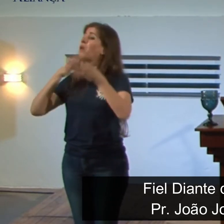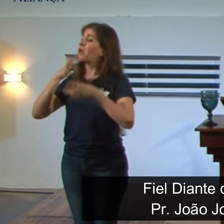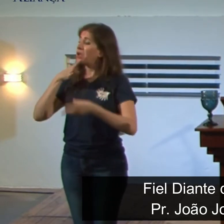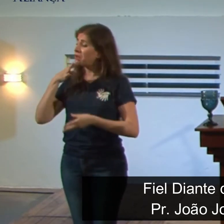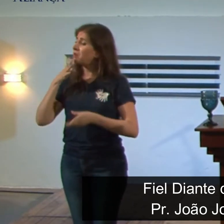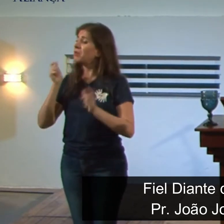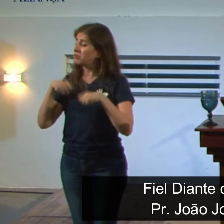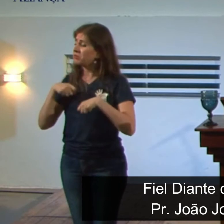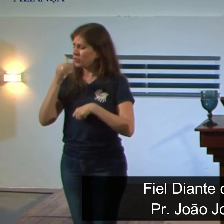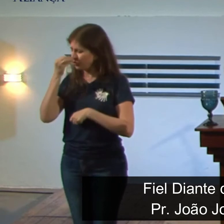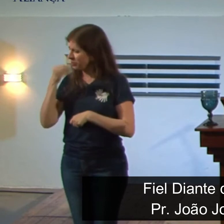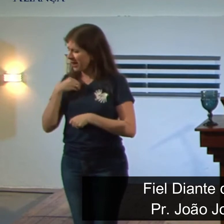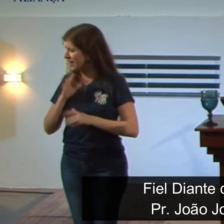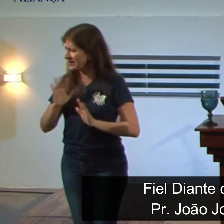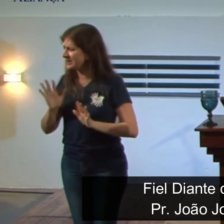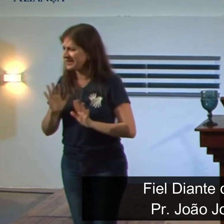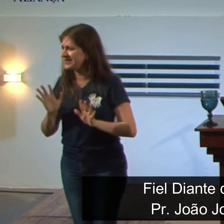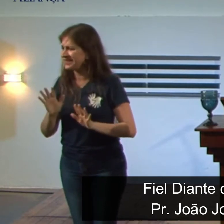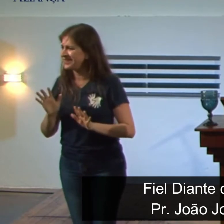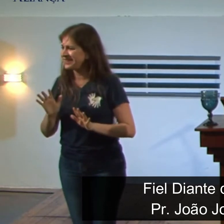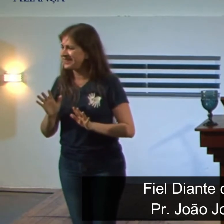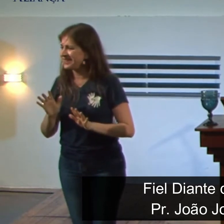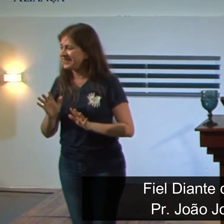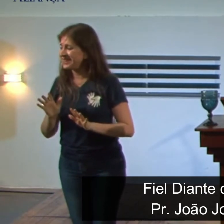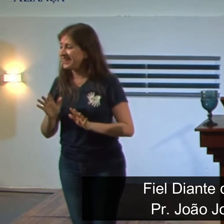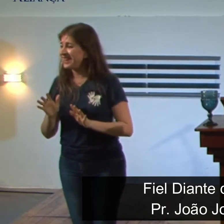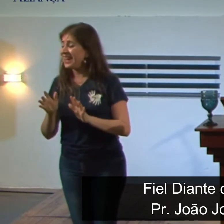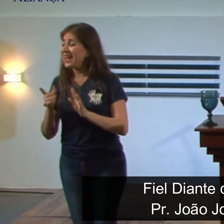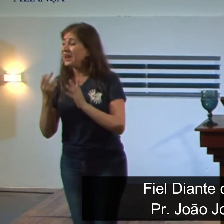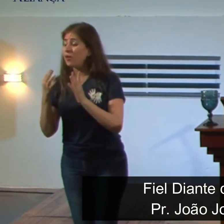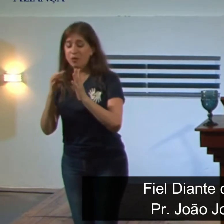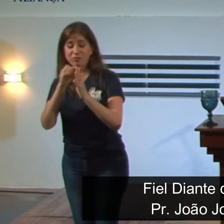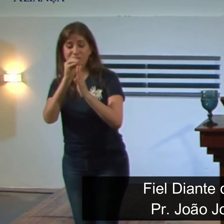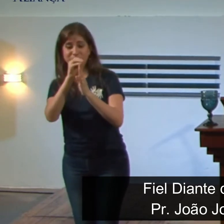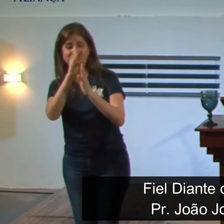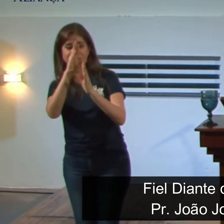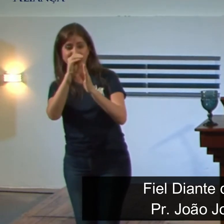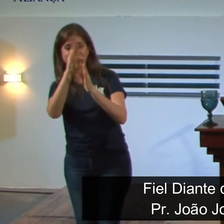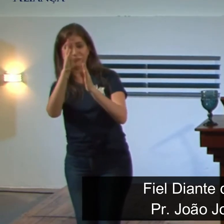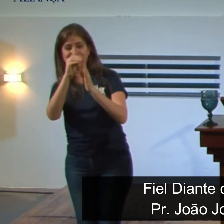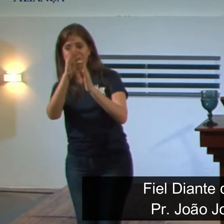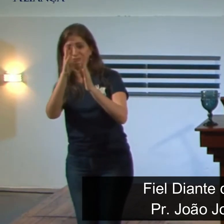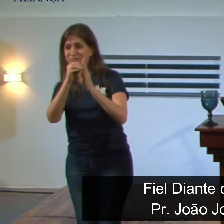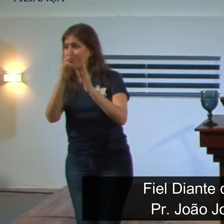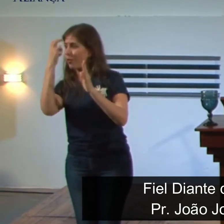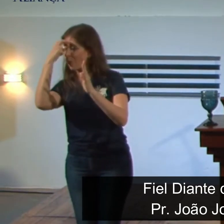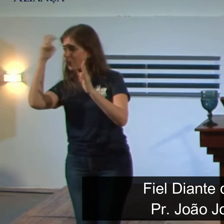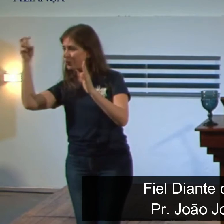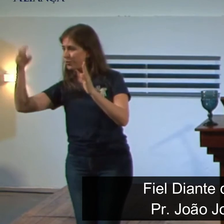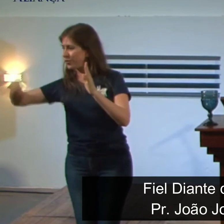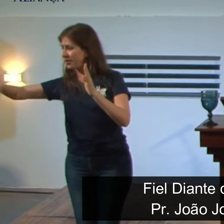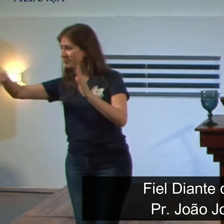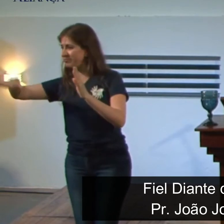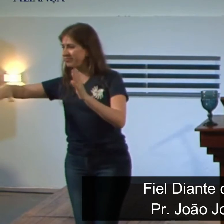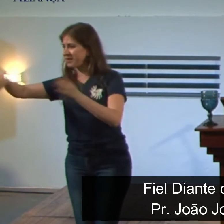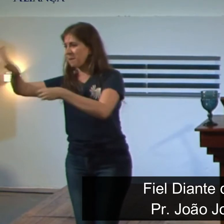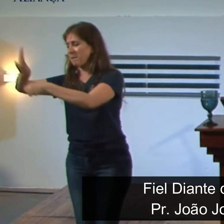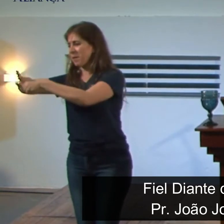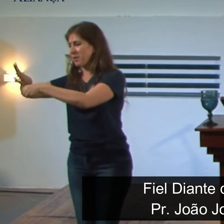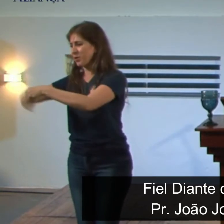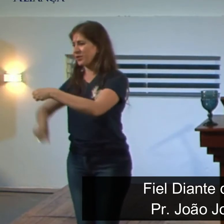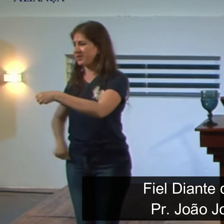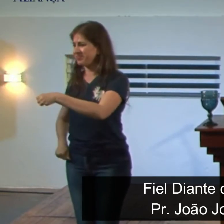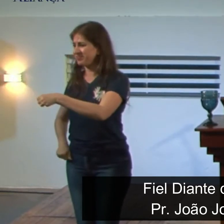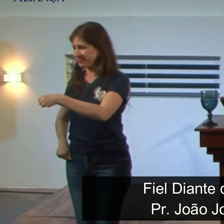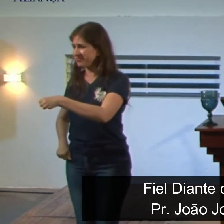o conhecimento não despreze você vê que eles se tornaram conhecedores profundos daquela cultura até porque para a gente refutar algo